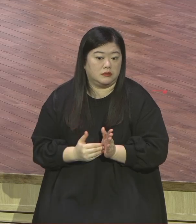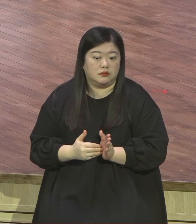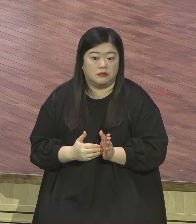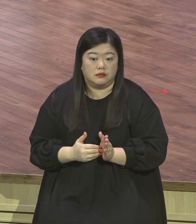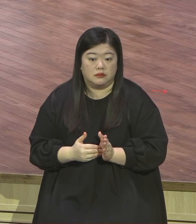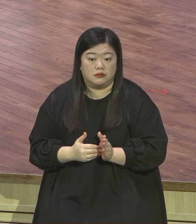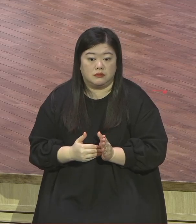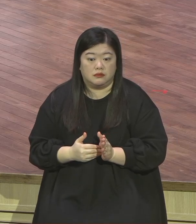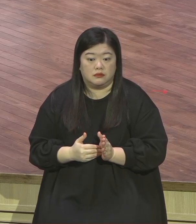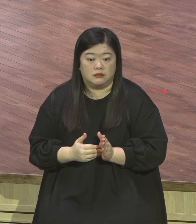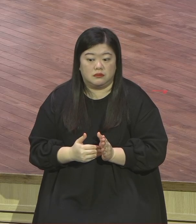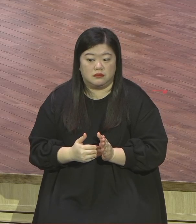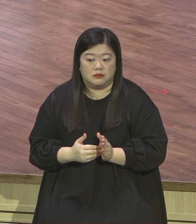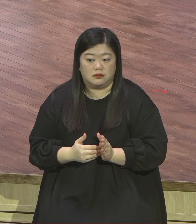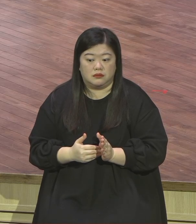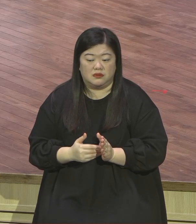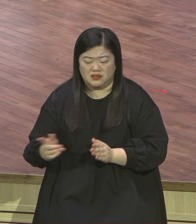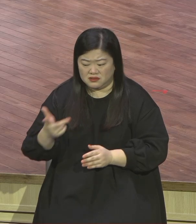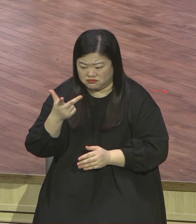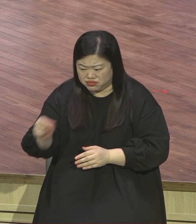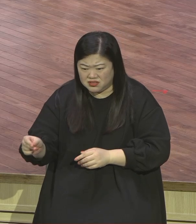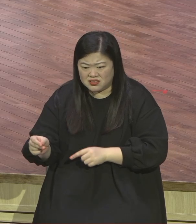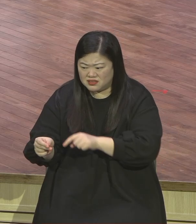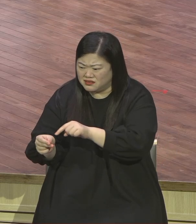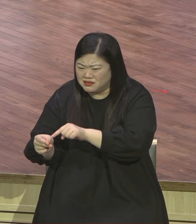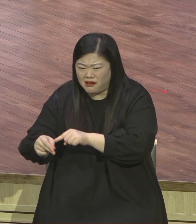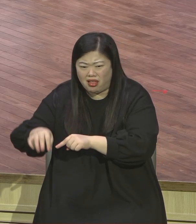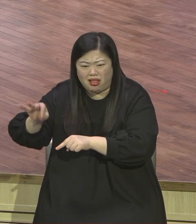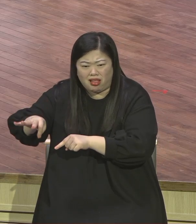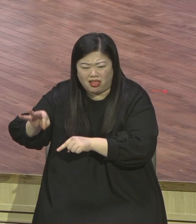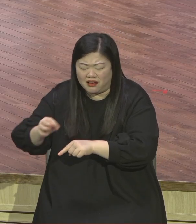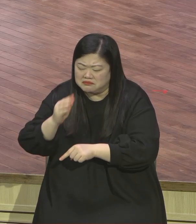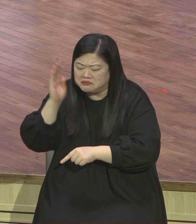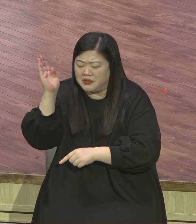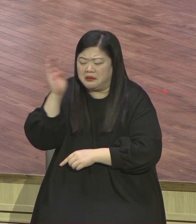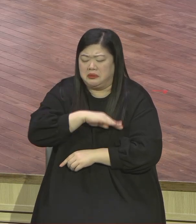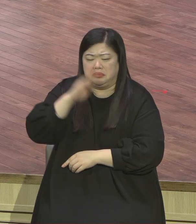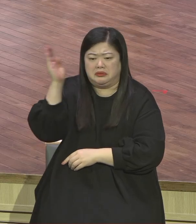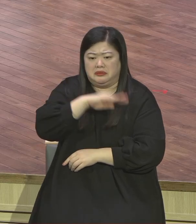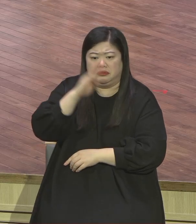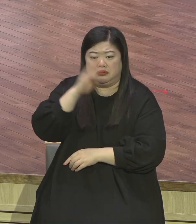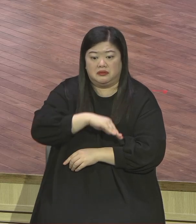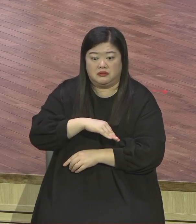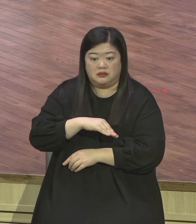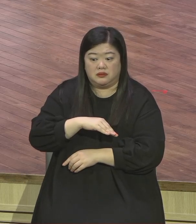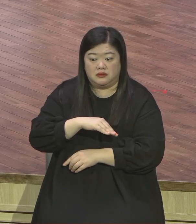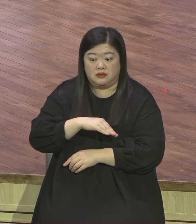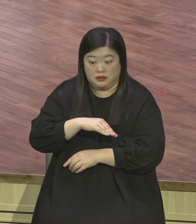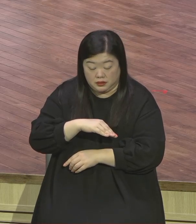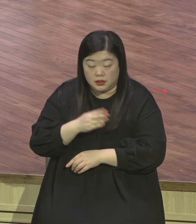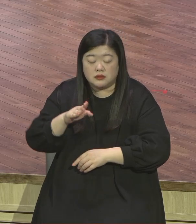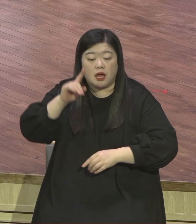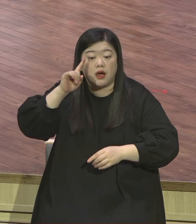그 냄새 나는 배설물로 여긴다 그렇게까지 고백했어요 그런데 그리스도 발견을 하니까 다 필요 없어